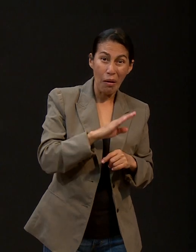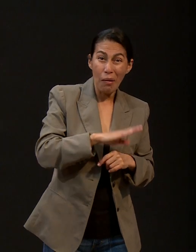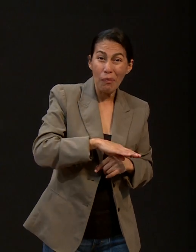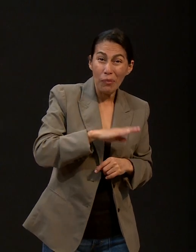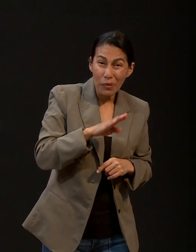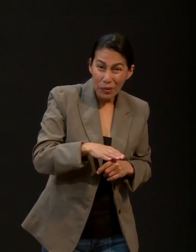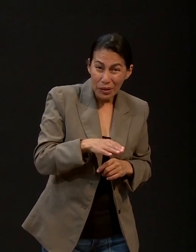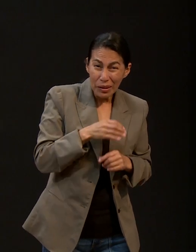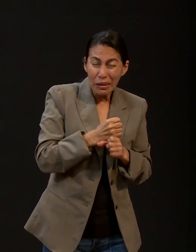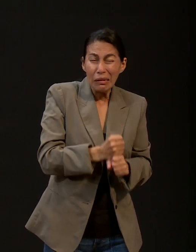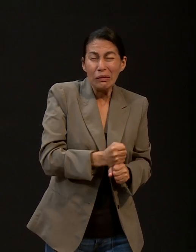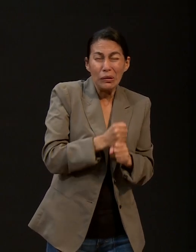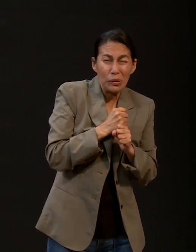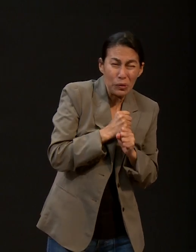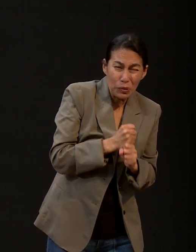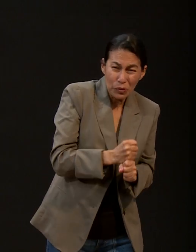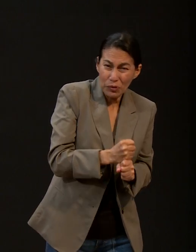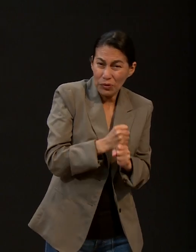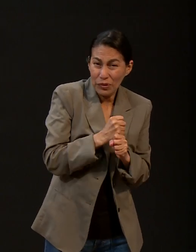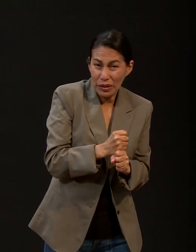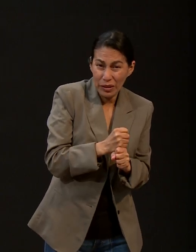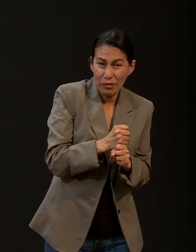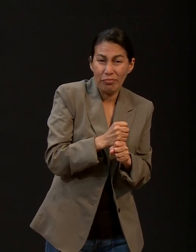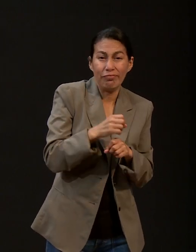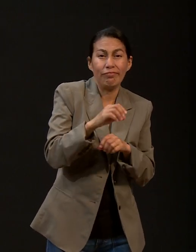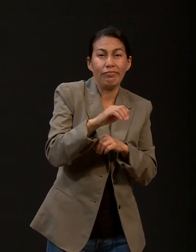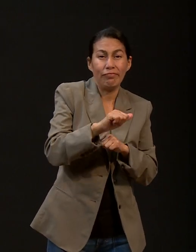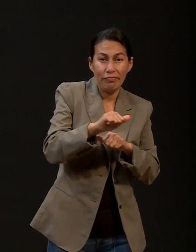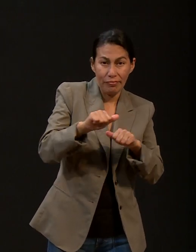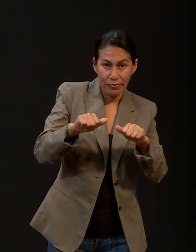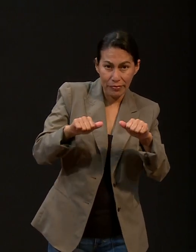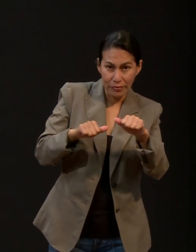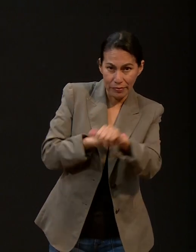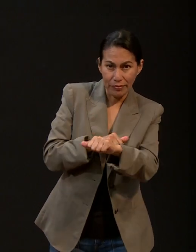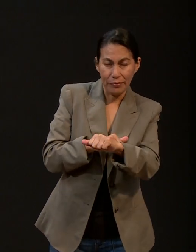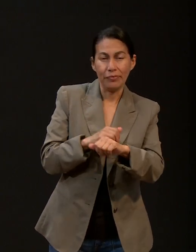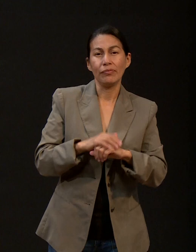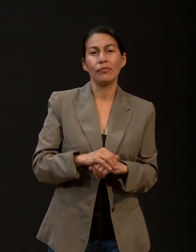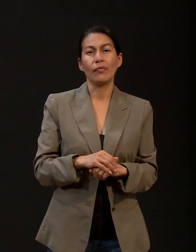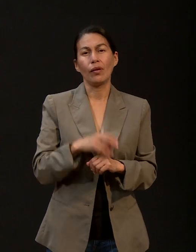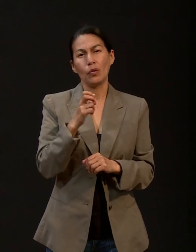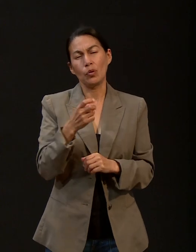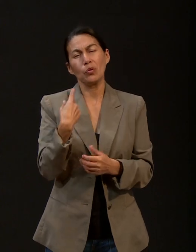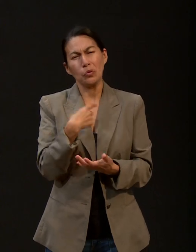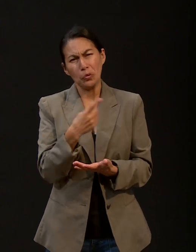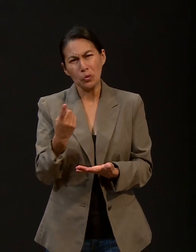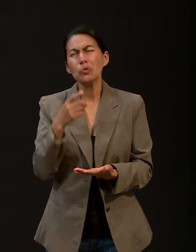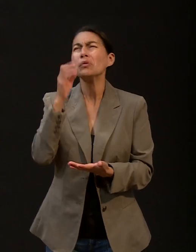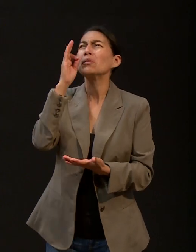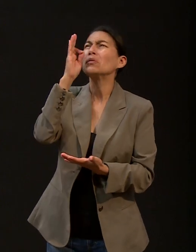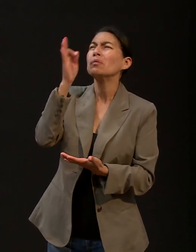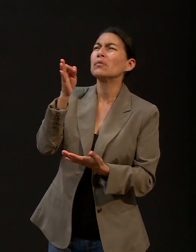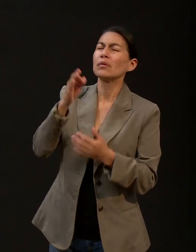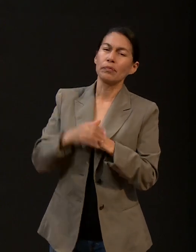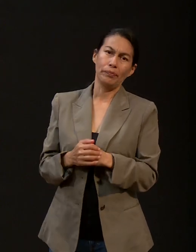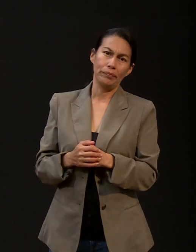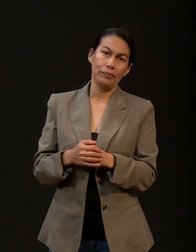que envía tus pedidos de oración y esos pedidos de oración estarán pasando en pantalla para que todos nos